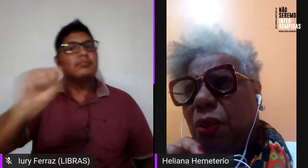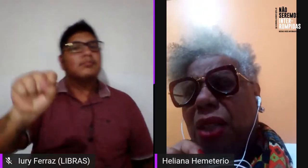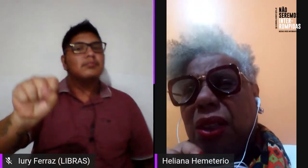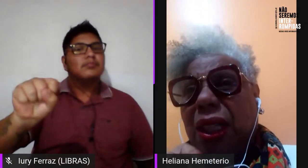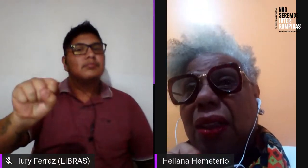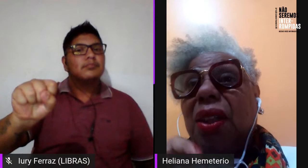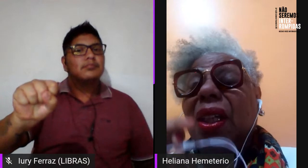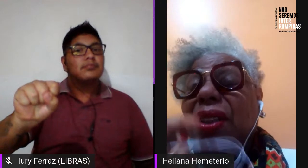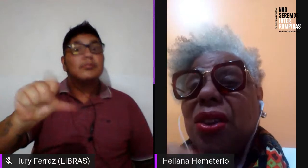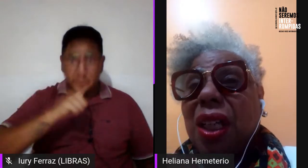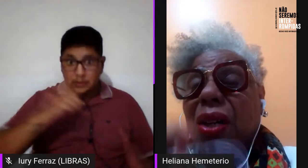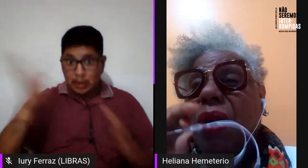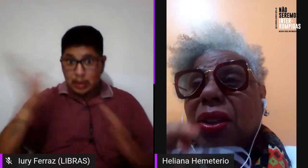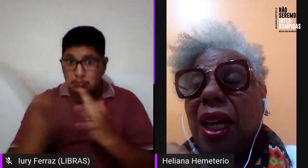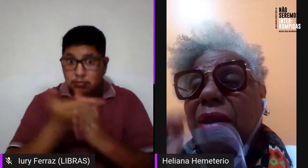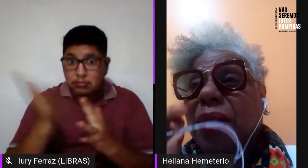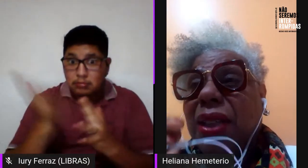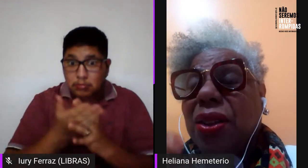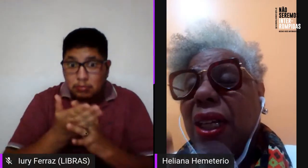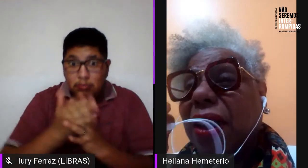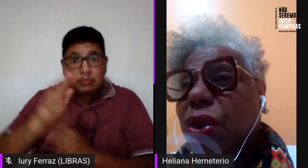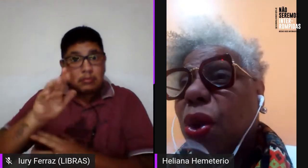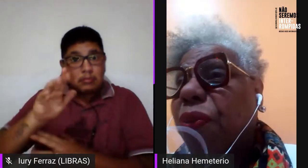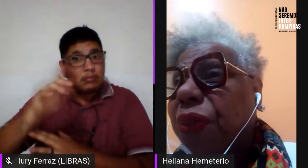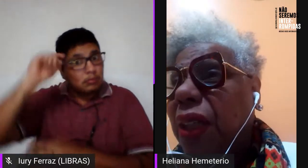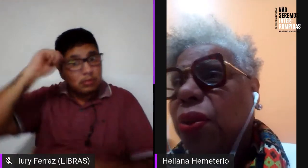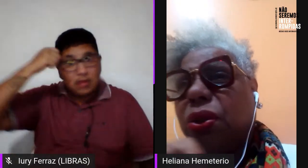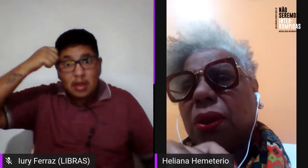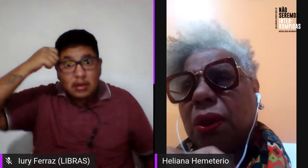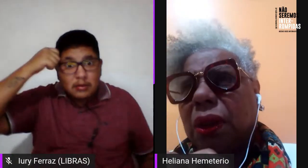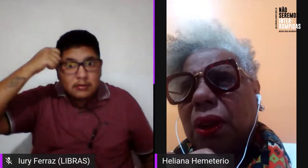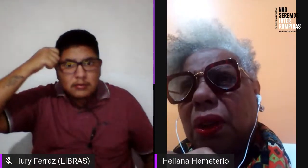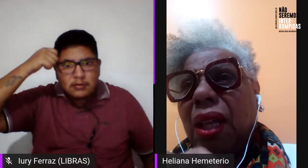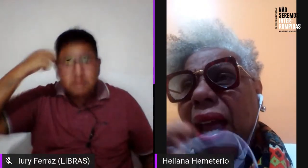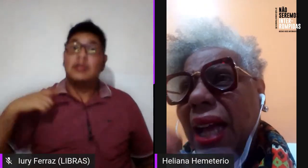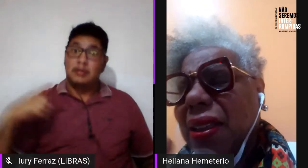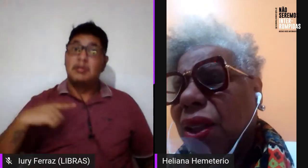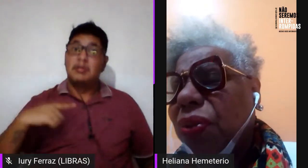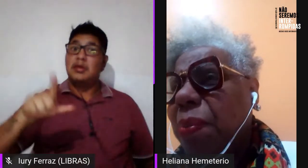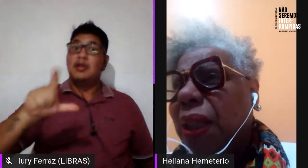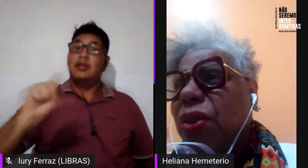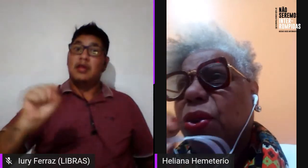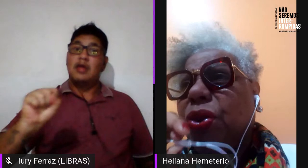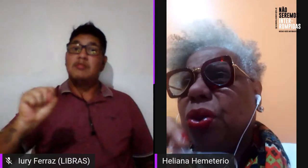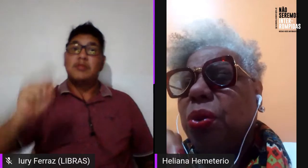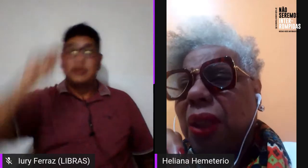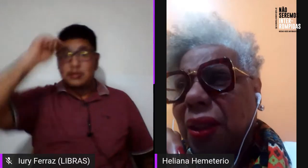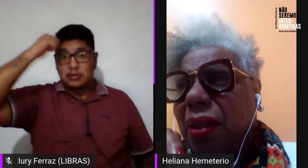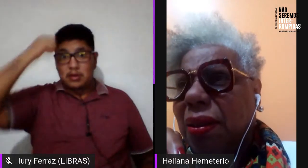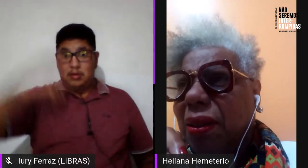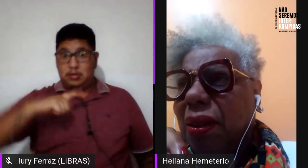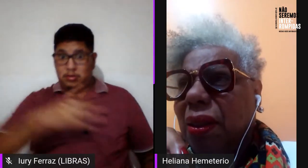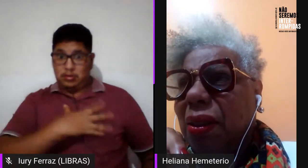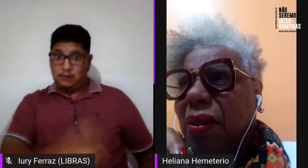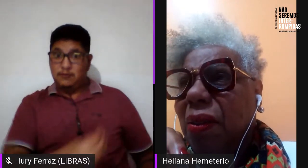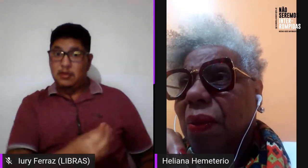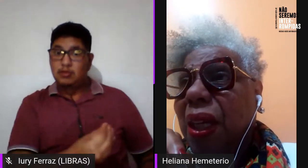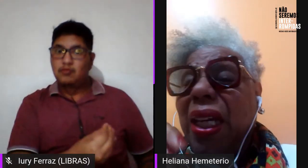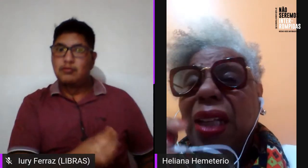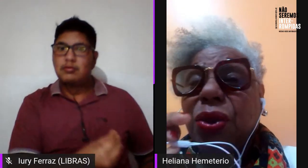bissexuais negras, estão as lésbicas negras com filhos, essas famílias constituídas,